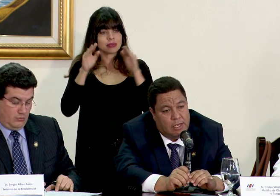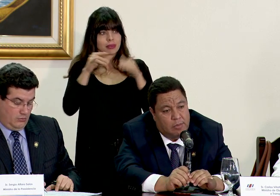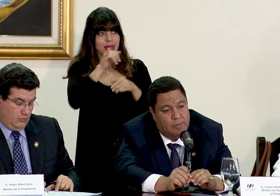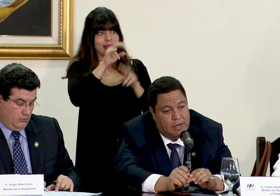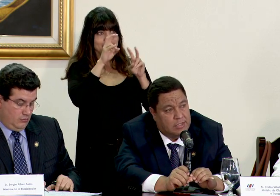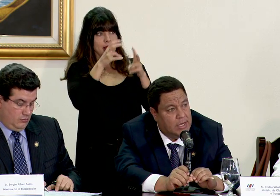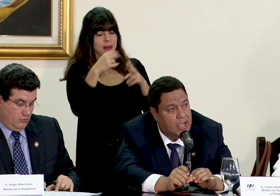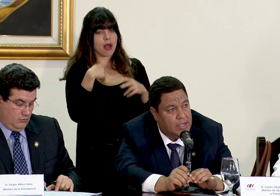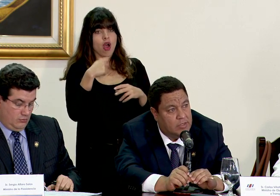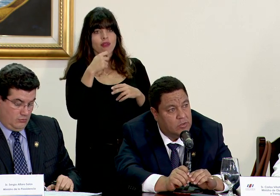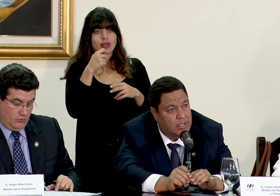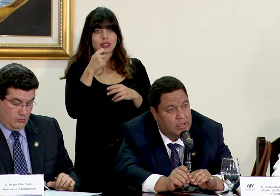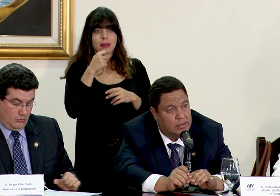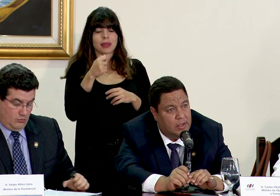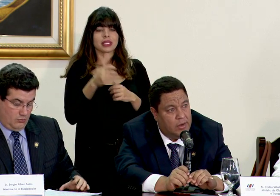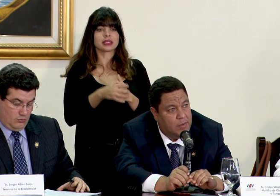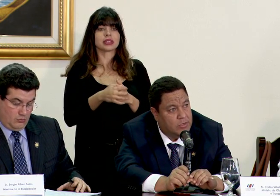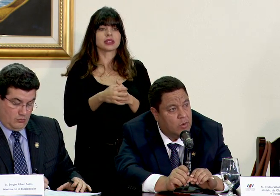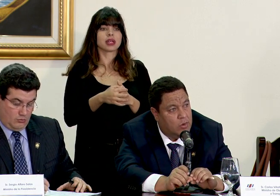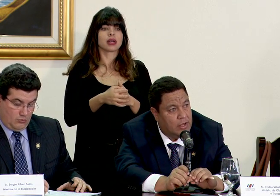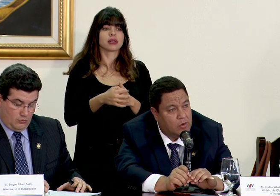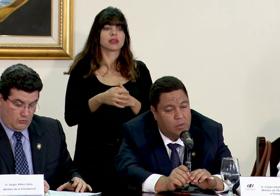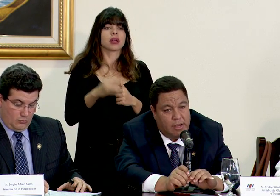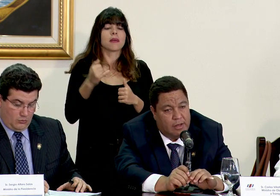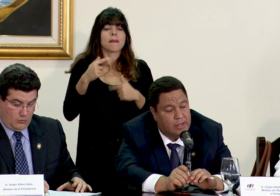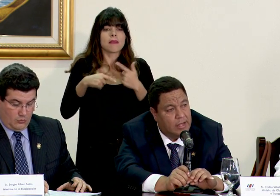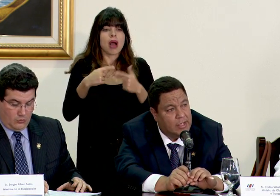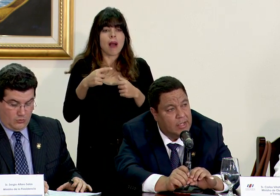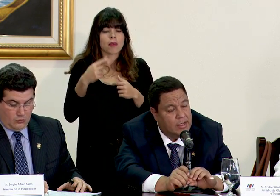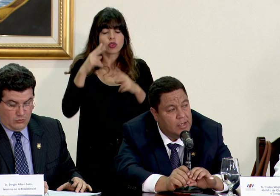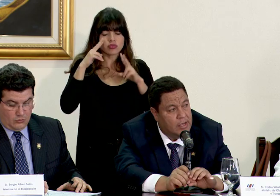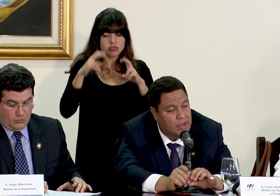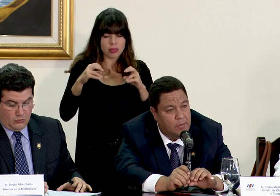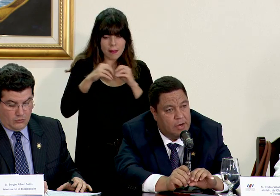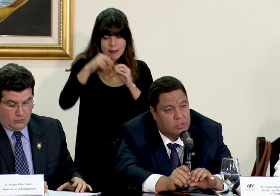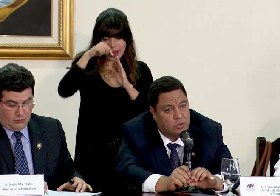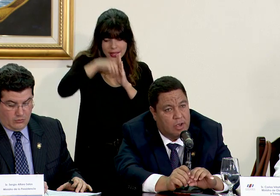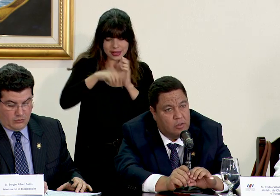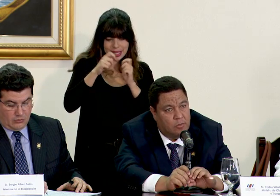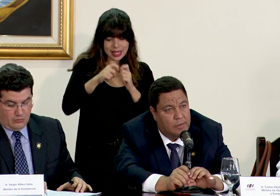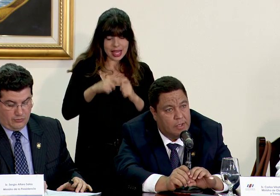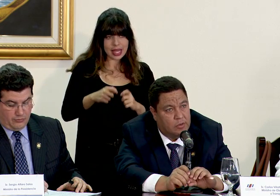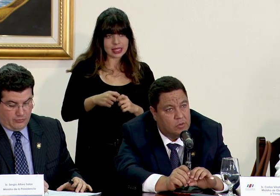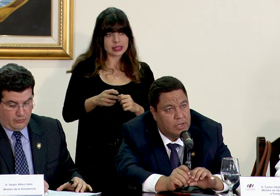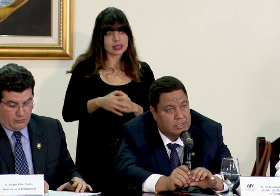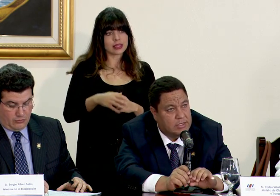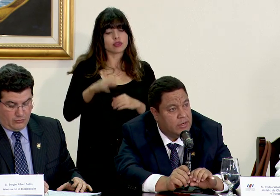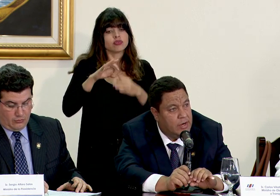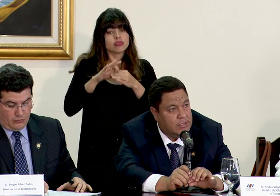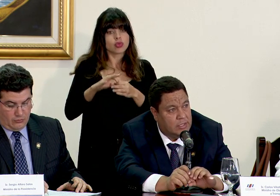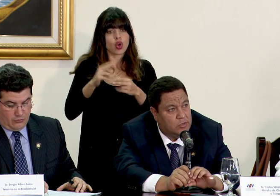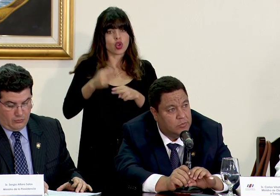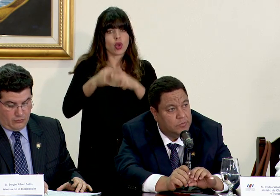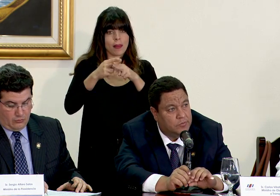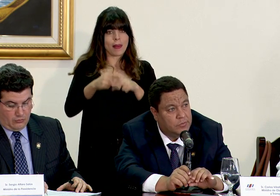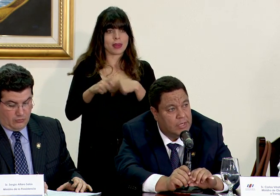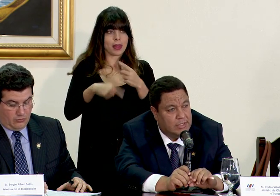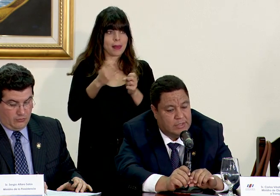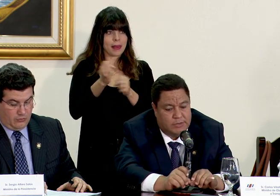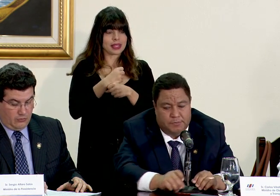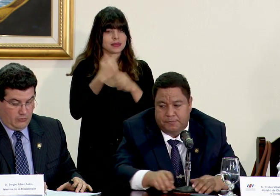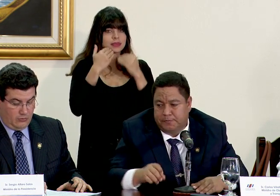y me parece que ahí es donde deberíamos abordar cualquier detalle inmerso al nombramiento que se está realizando